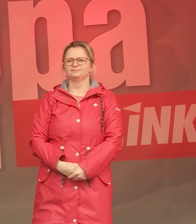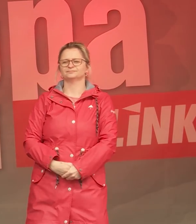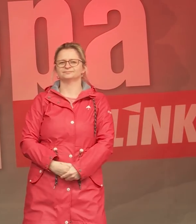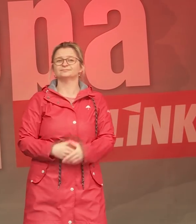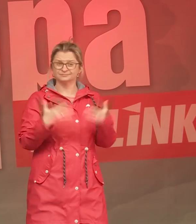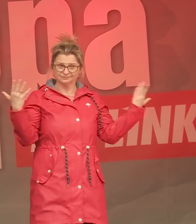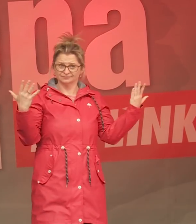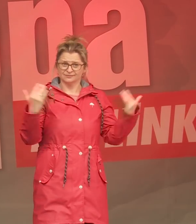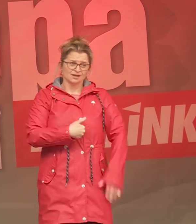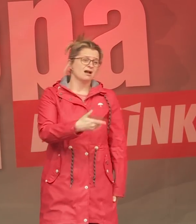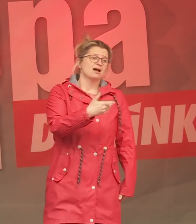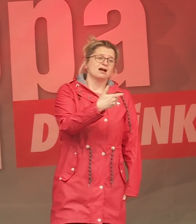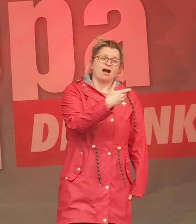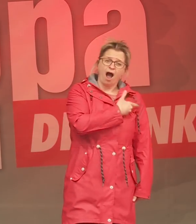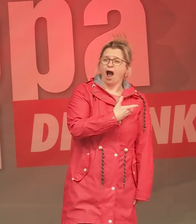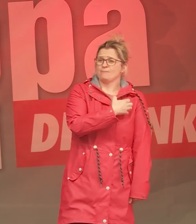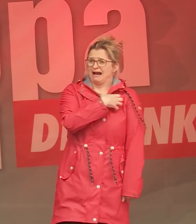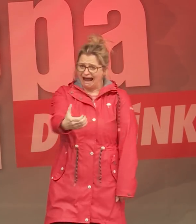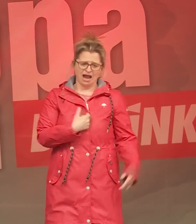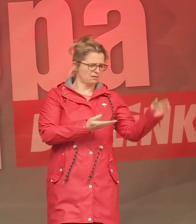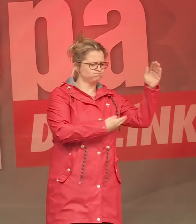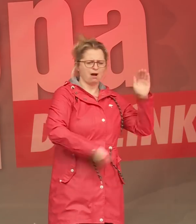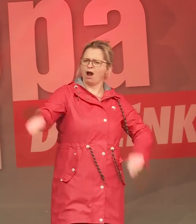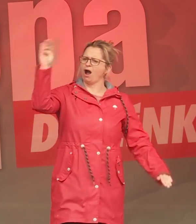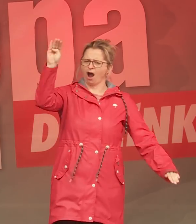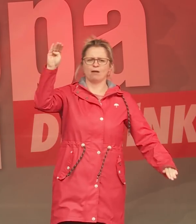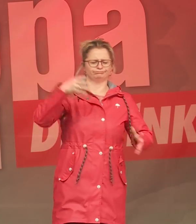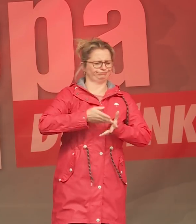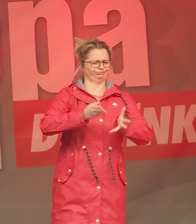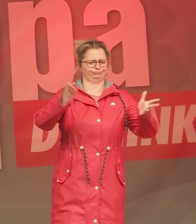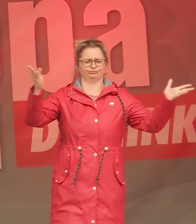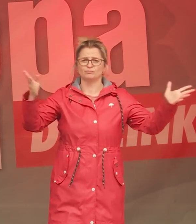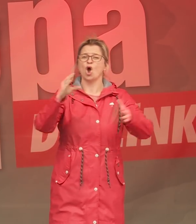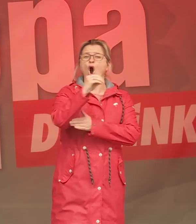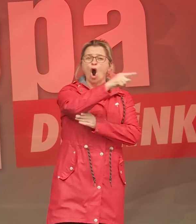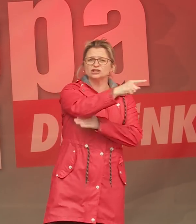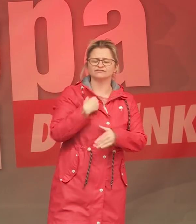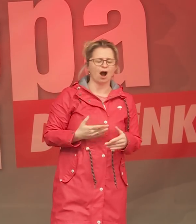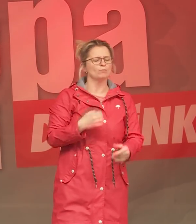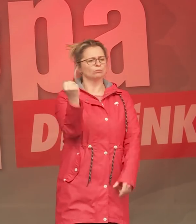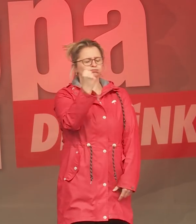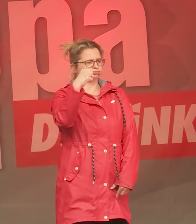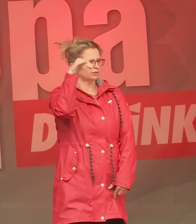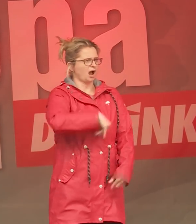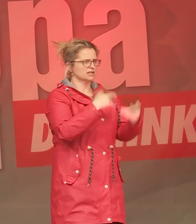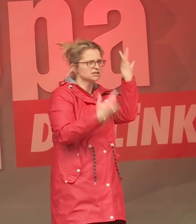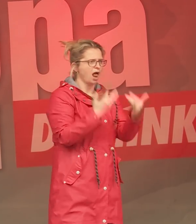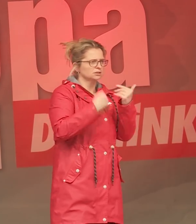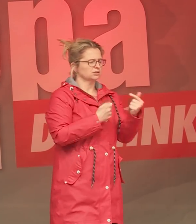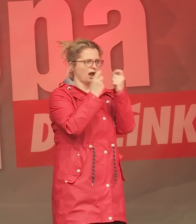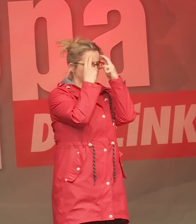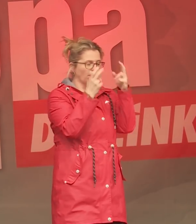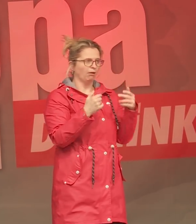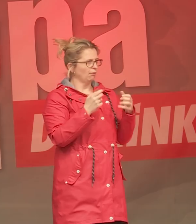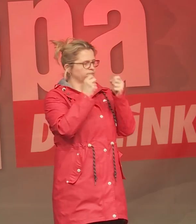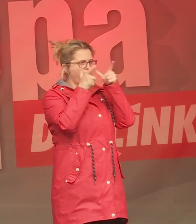Die Schere zwischen Arm und Reich klappt immer weiter auseinander. Oxfam liefert immer sehr eindrucksvoll die Zahlen. Im